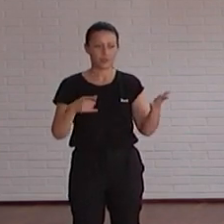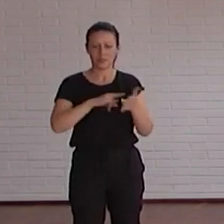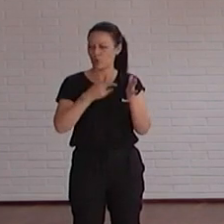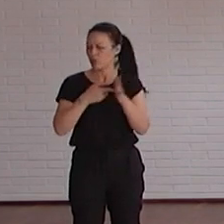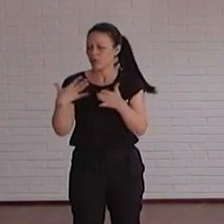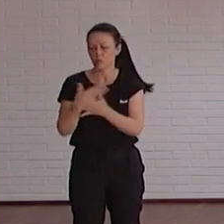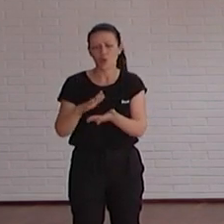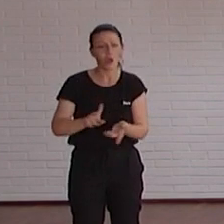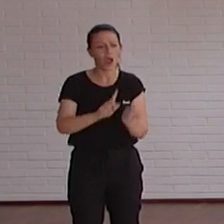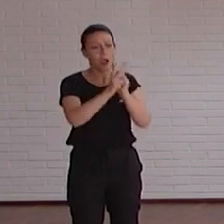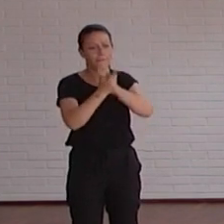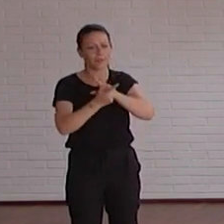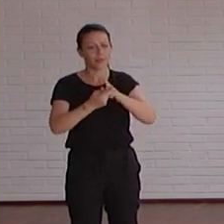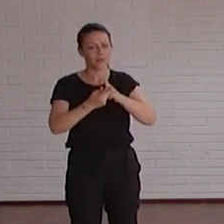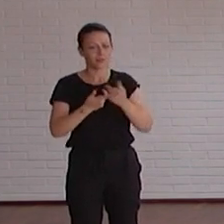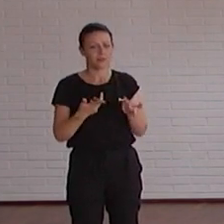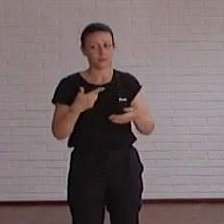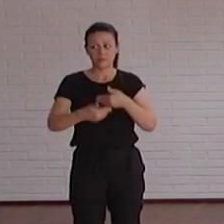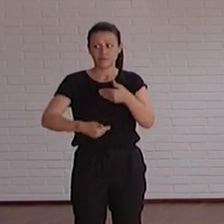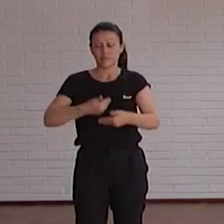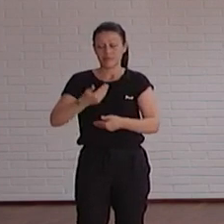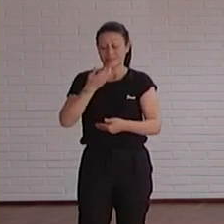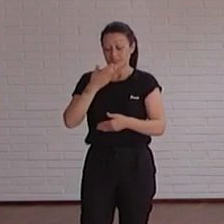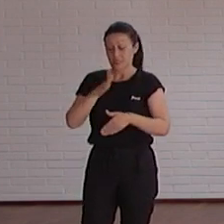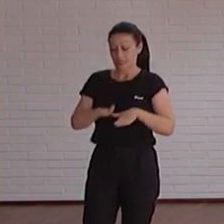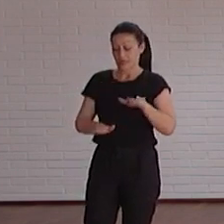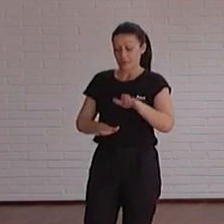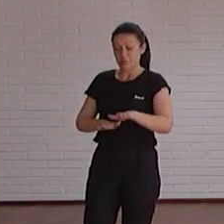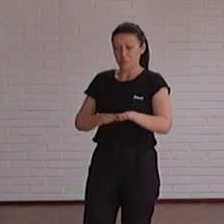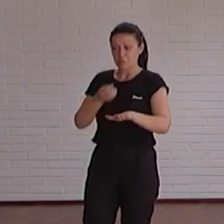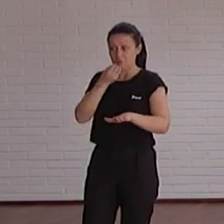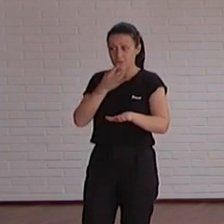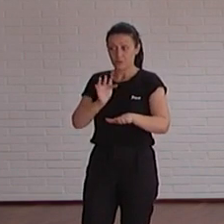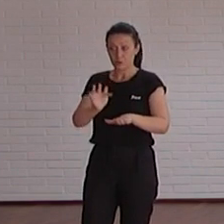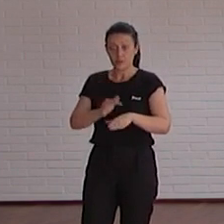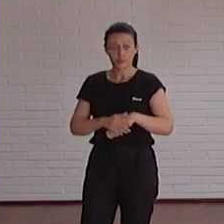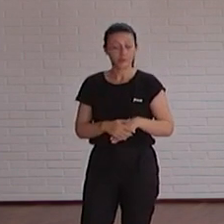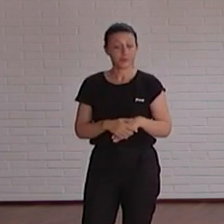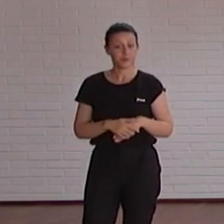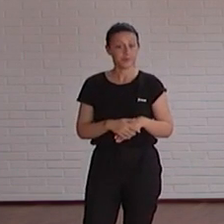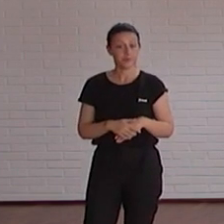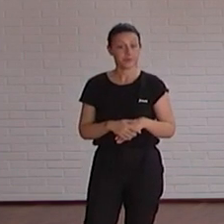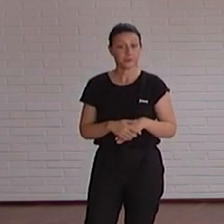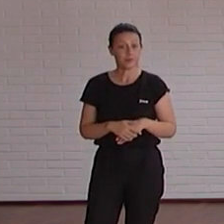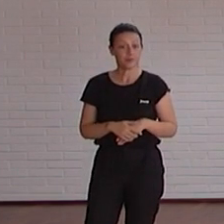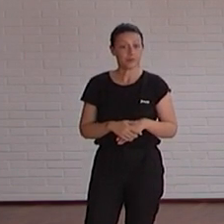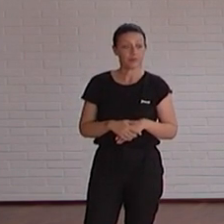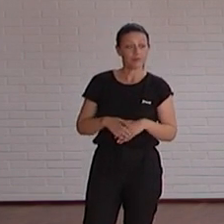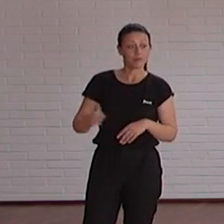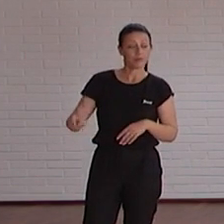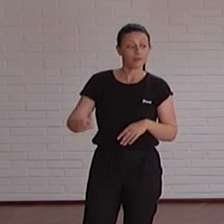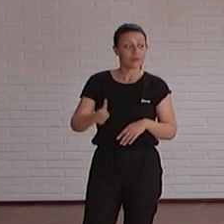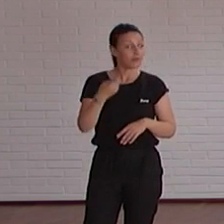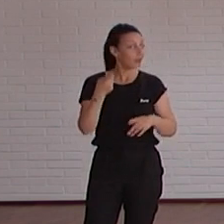cambia todo pues si cada día avanzamos pues avanzamos ¿vale? bien pues yo lo primero y aquí que tenemos a